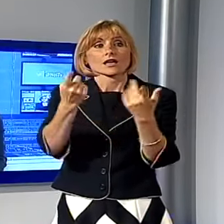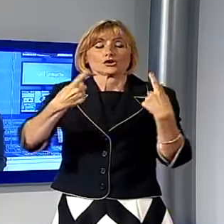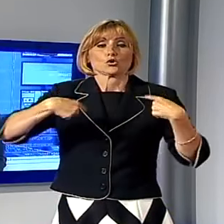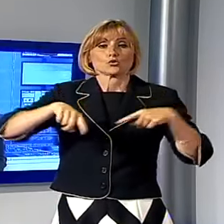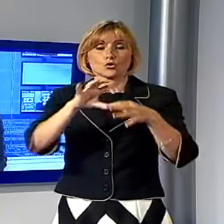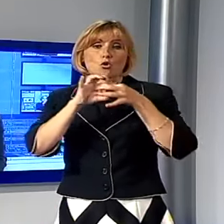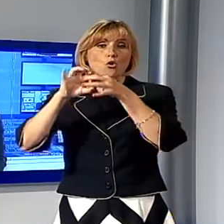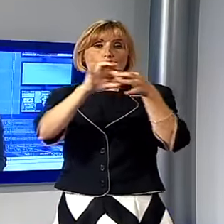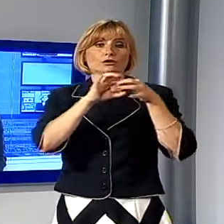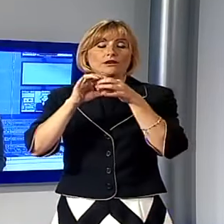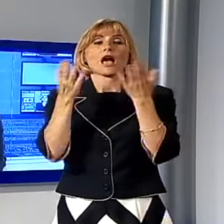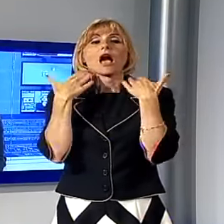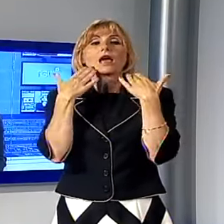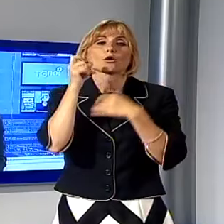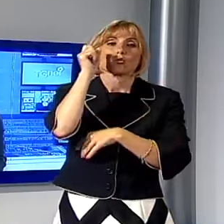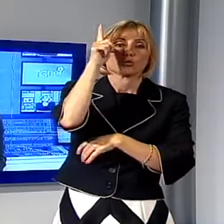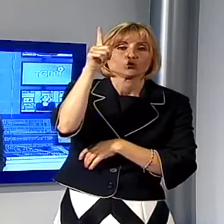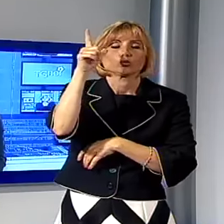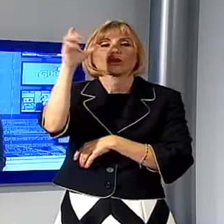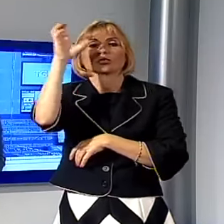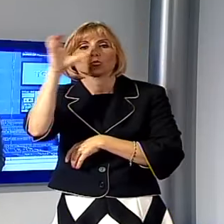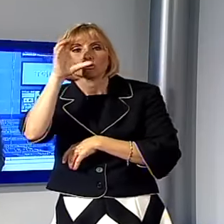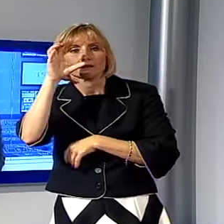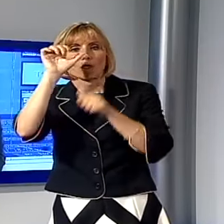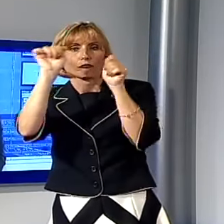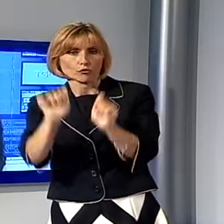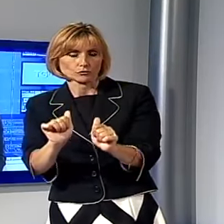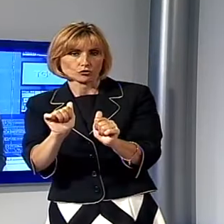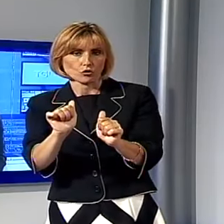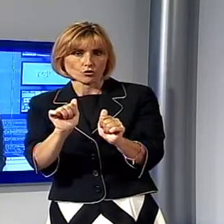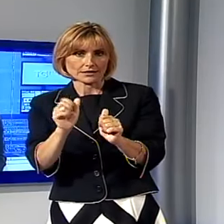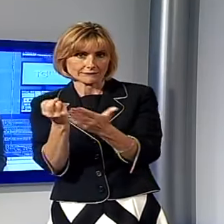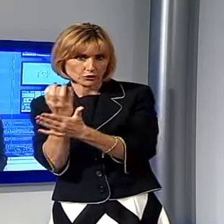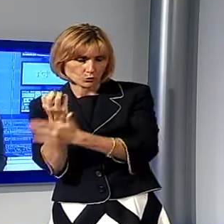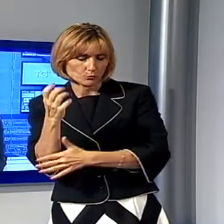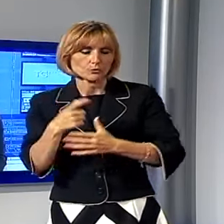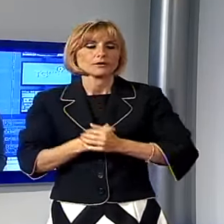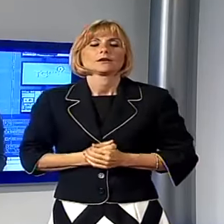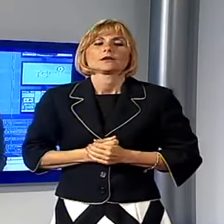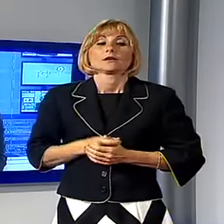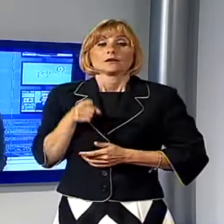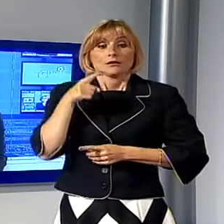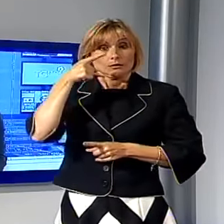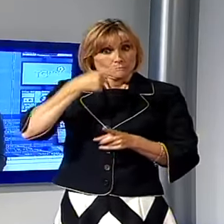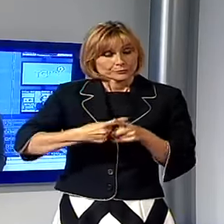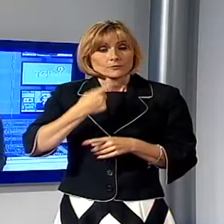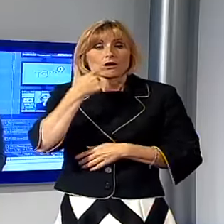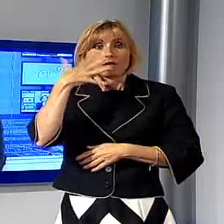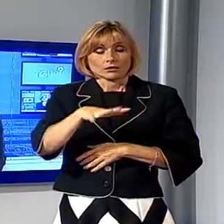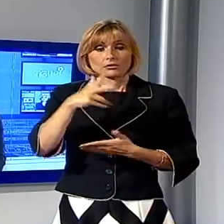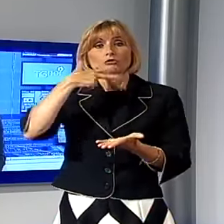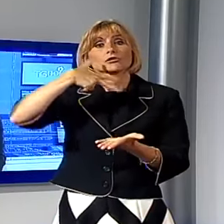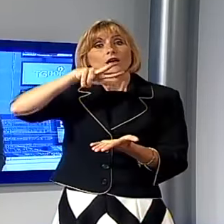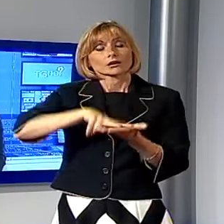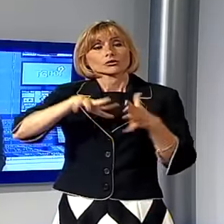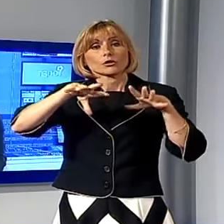coordinatori delle aree cultura turismo formazione e sviluppo Bugli ha riferito inoltre anche di un decreto di impegno e